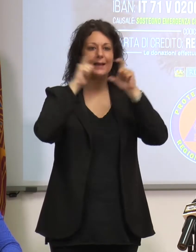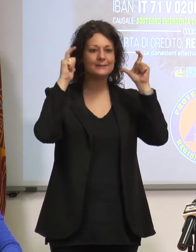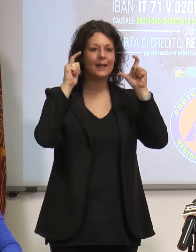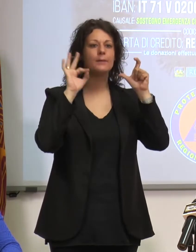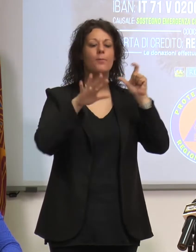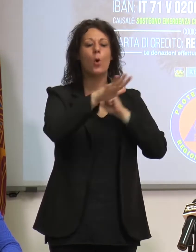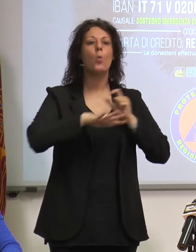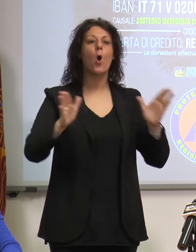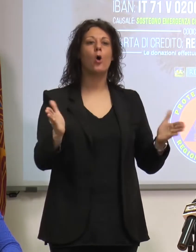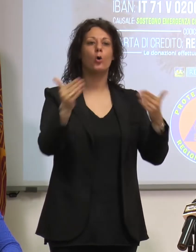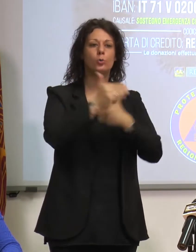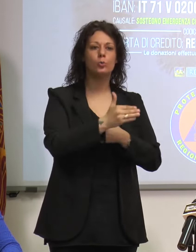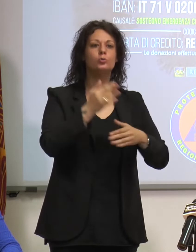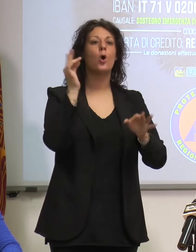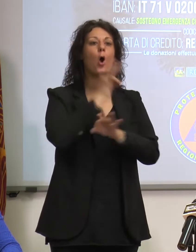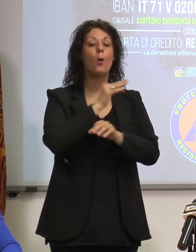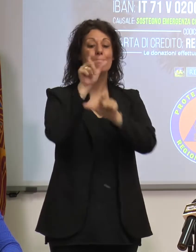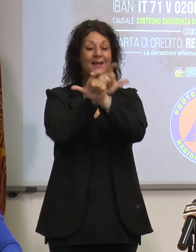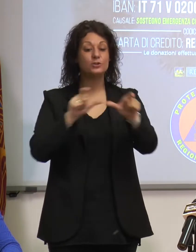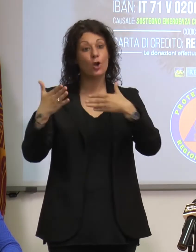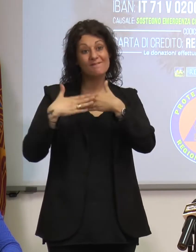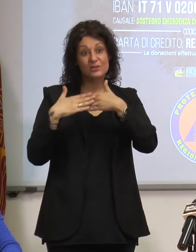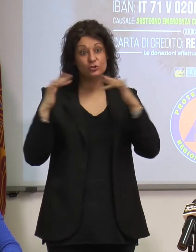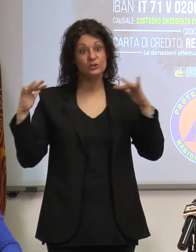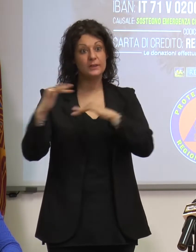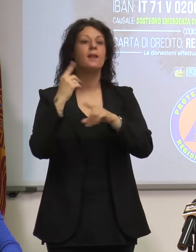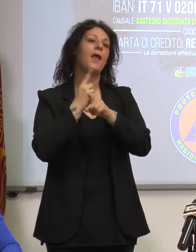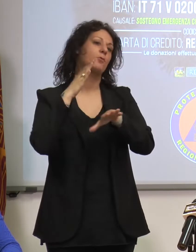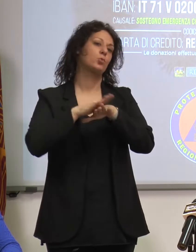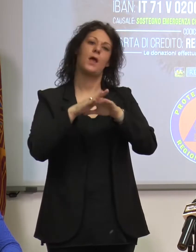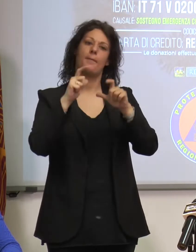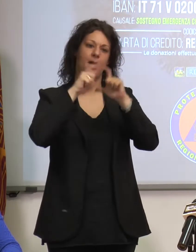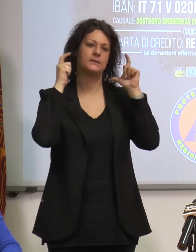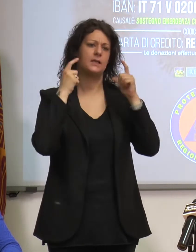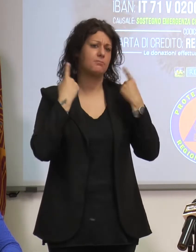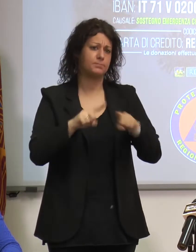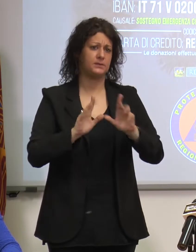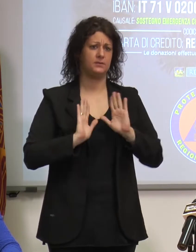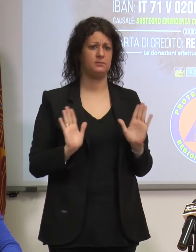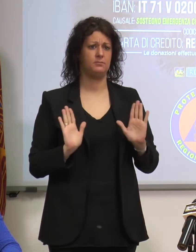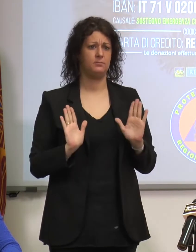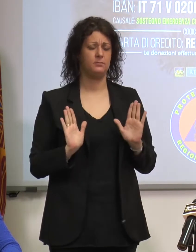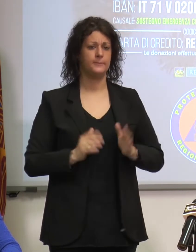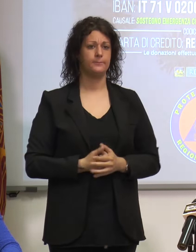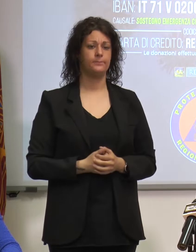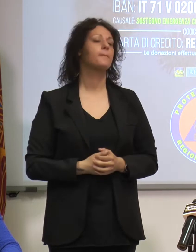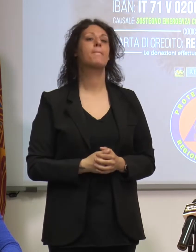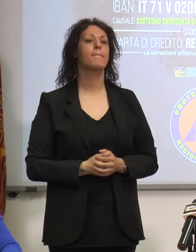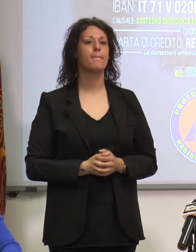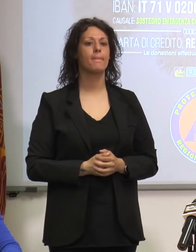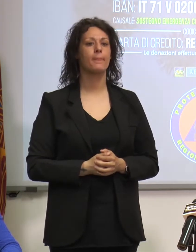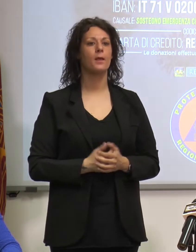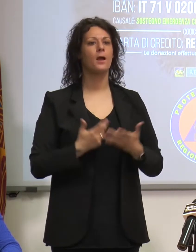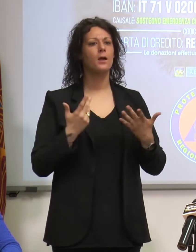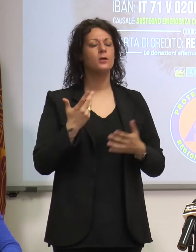pressione di persone. Punto. Io trovo illogico di stare qui a dire, c'è qualcuno che mi scrive